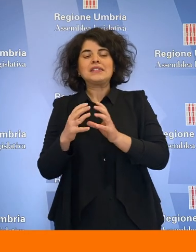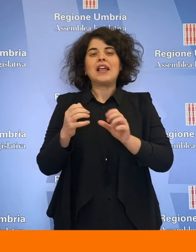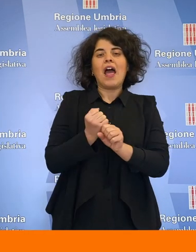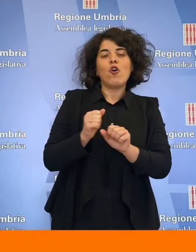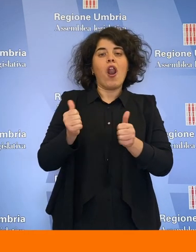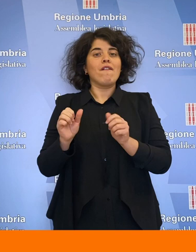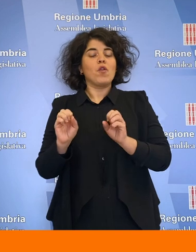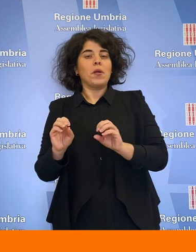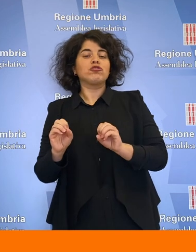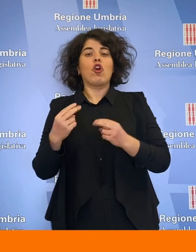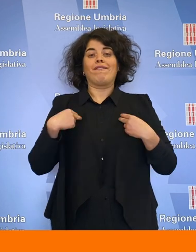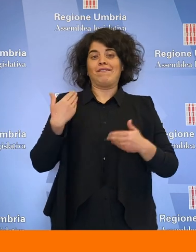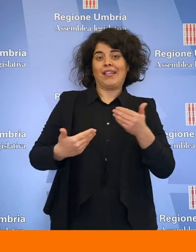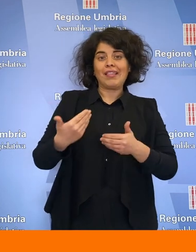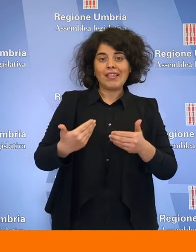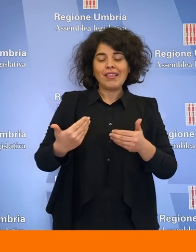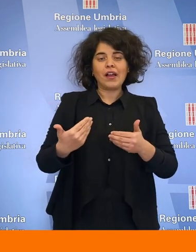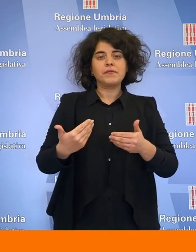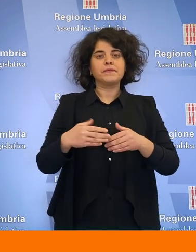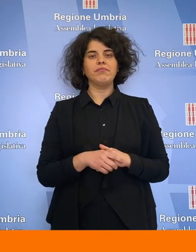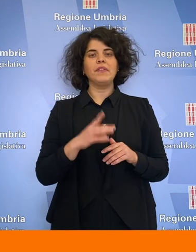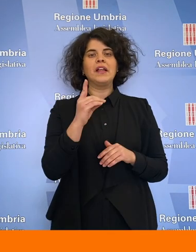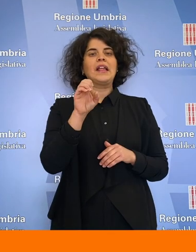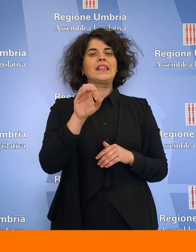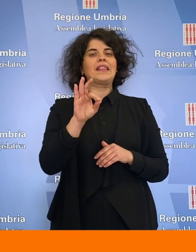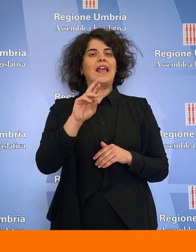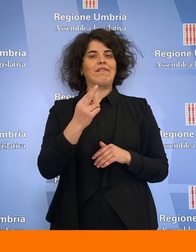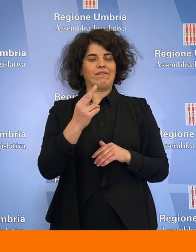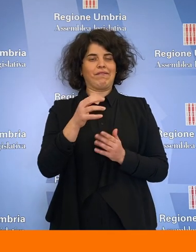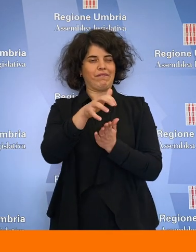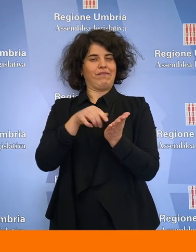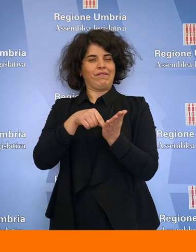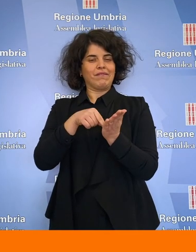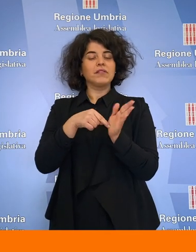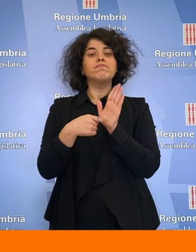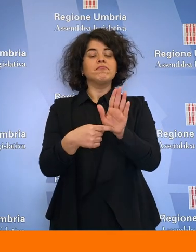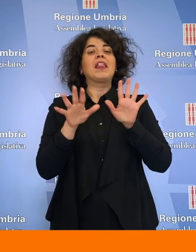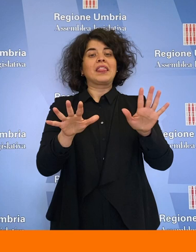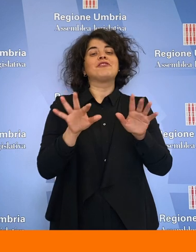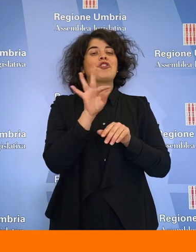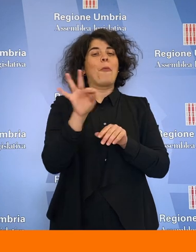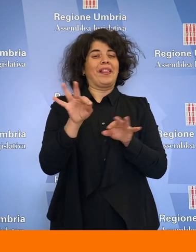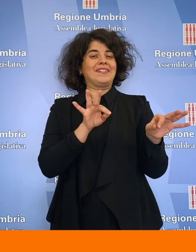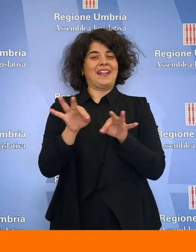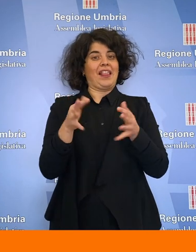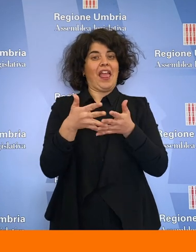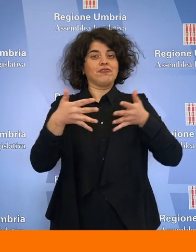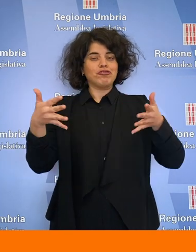individua 10 macro-obiettivi strategici per una crescita strutturale nel triennio 2023